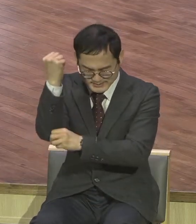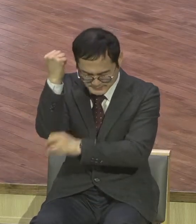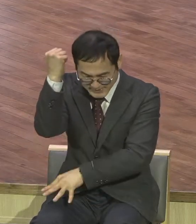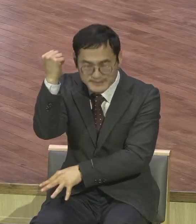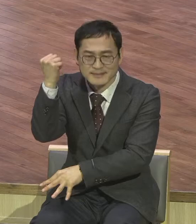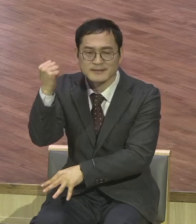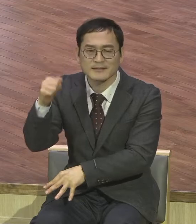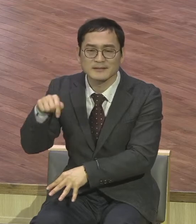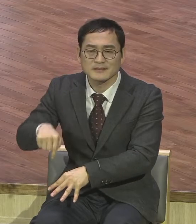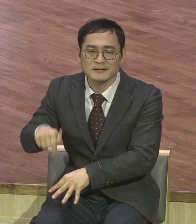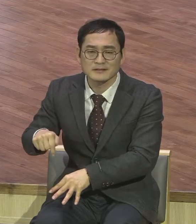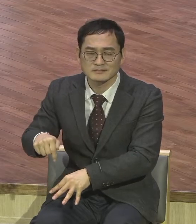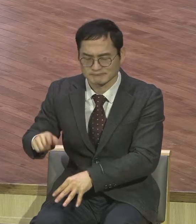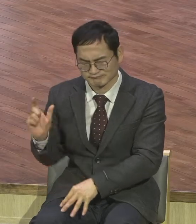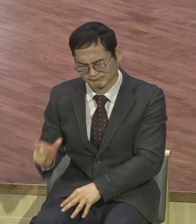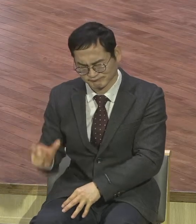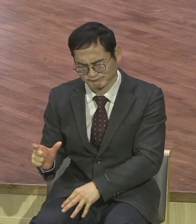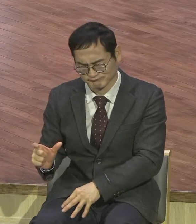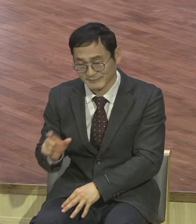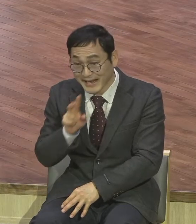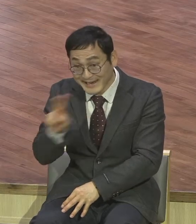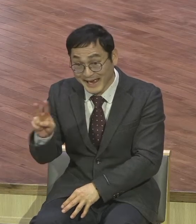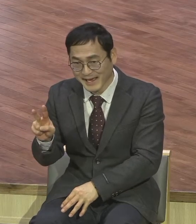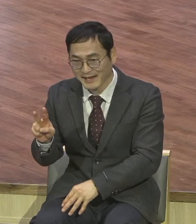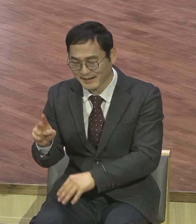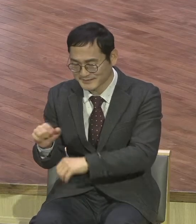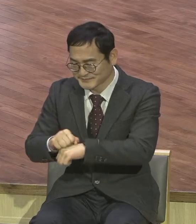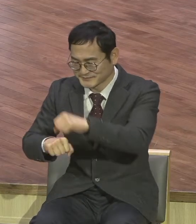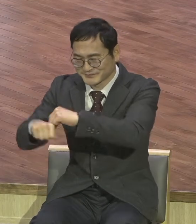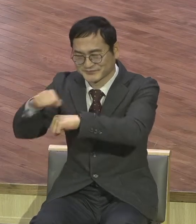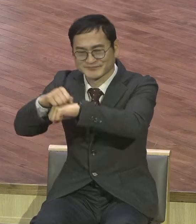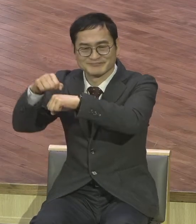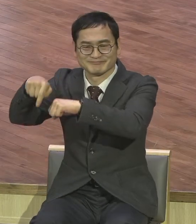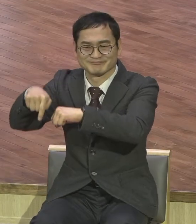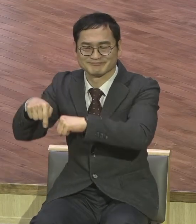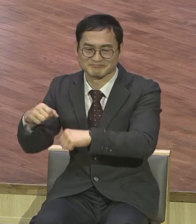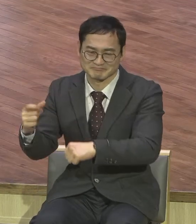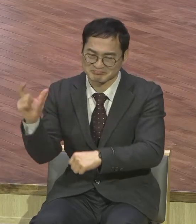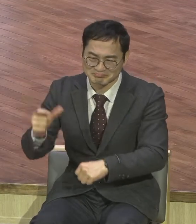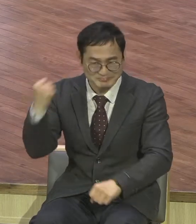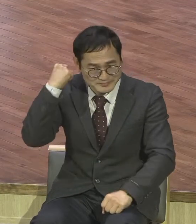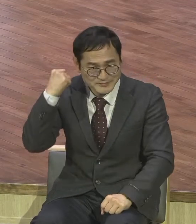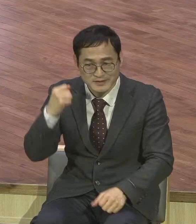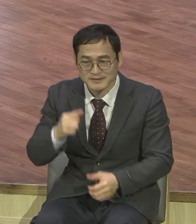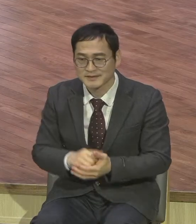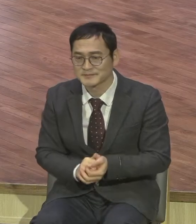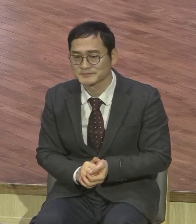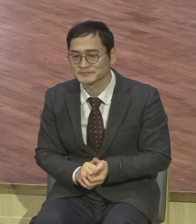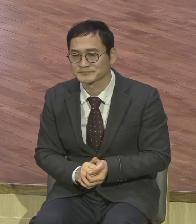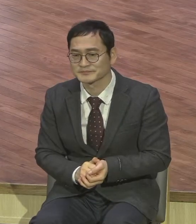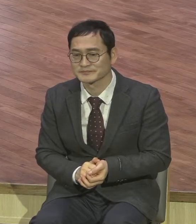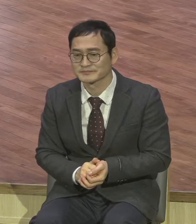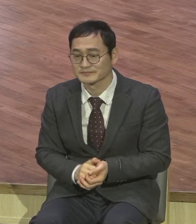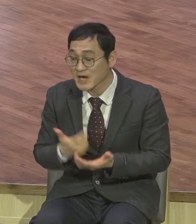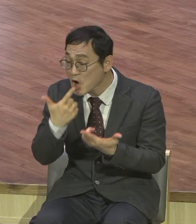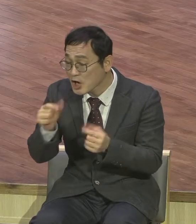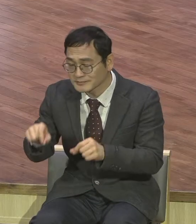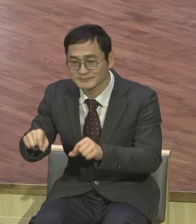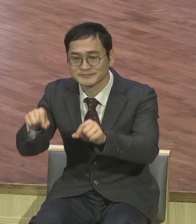그러면서 여러분이 가는 현장마다 성전보로 우리는 강한 용사들 다 되시기를 제모로 축복합니다